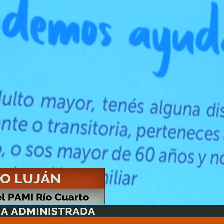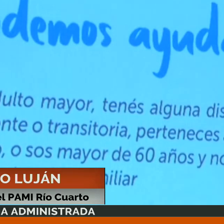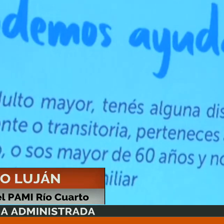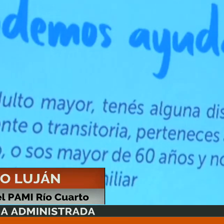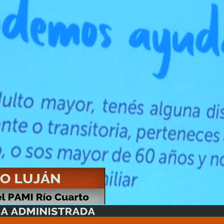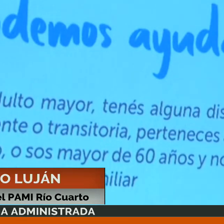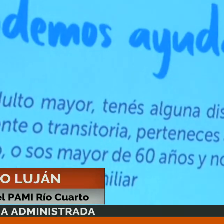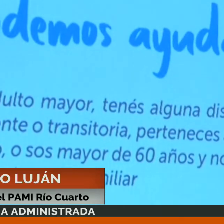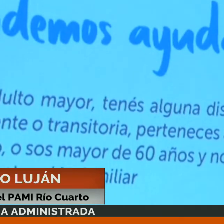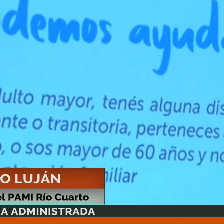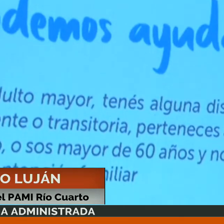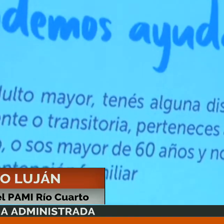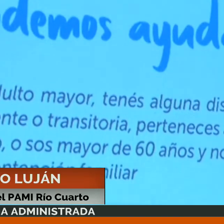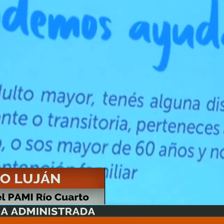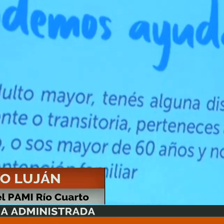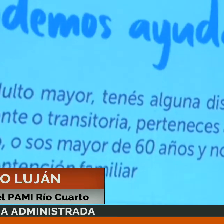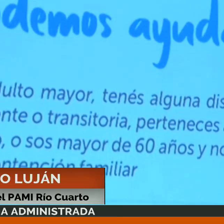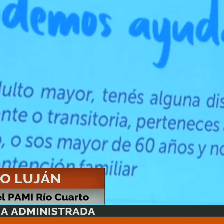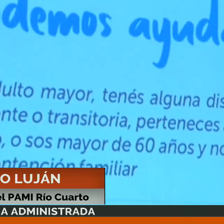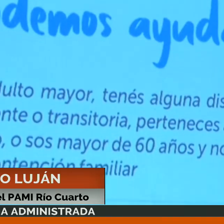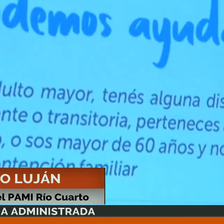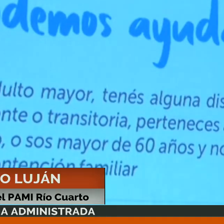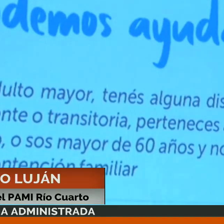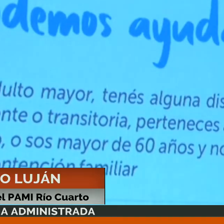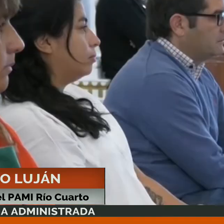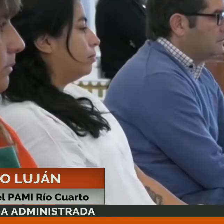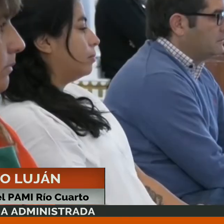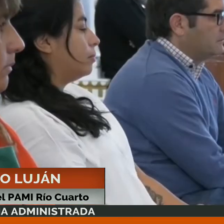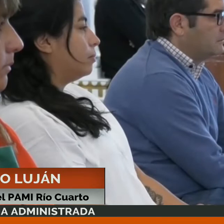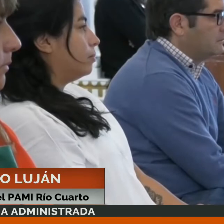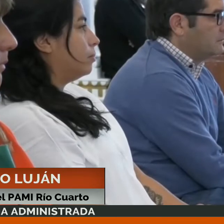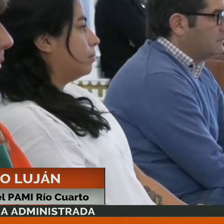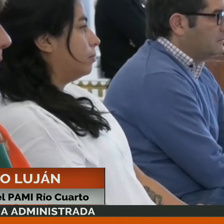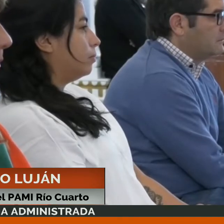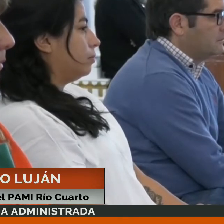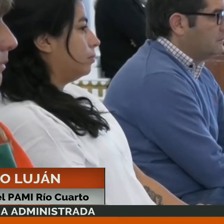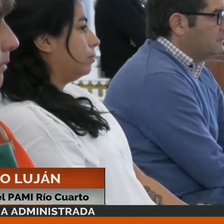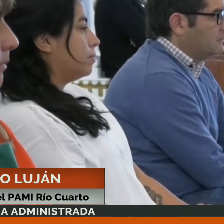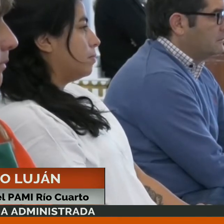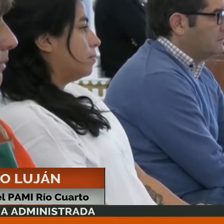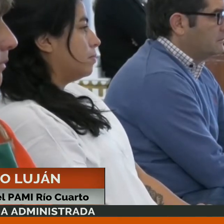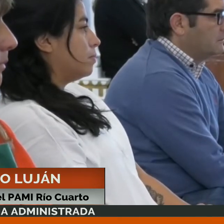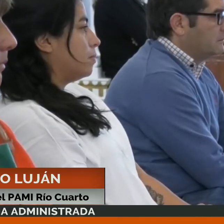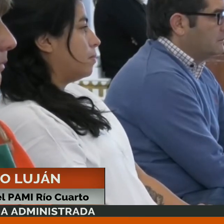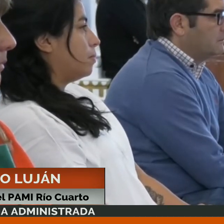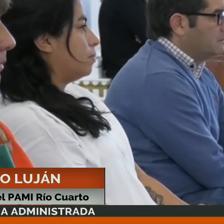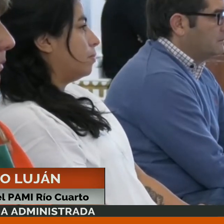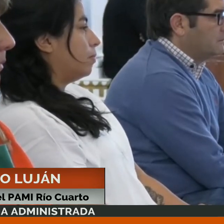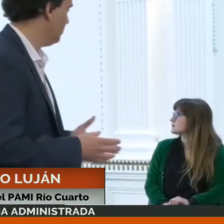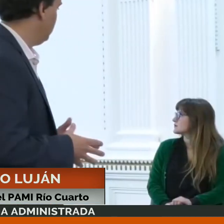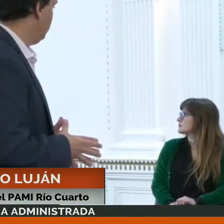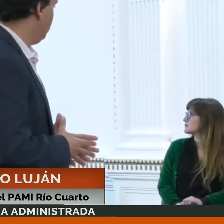decía recién, lamentablemente el virus tiene especial predilección por los adultos mayores. Basta ver solamente los promedios de edad de la gente que